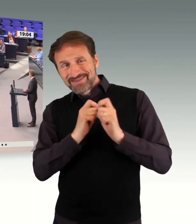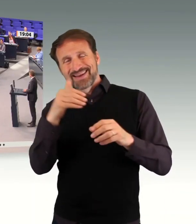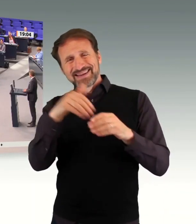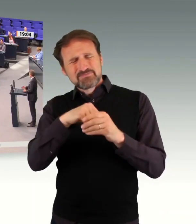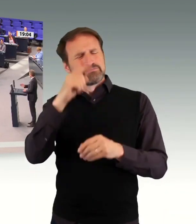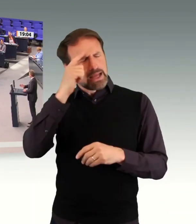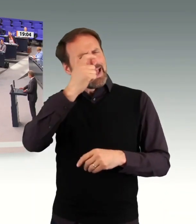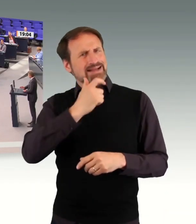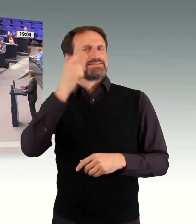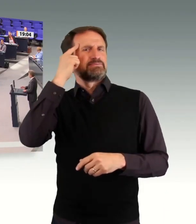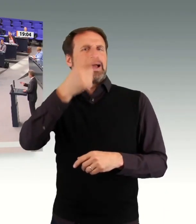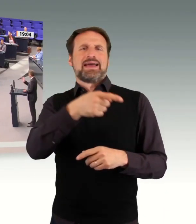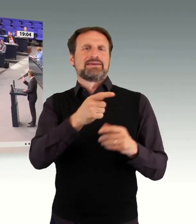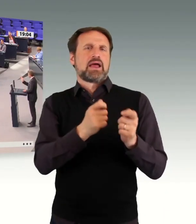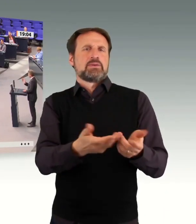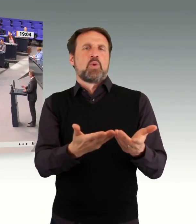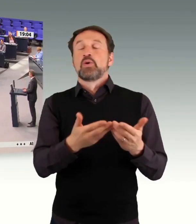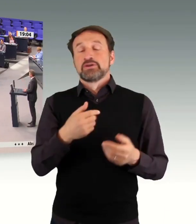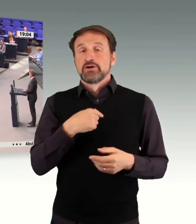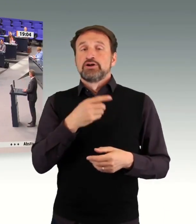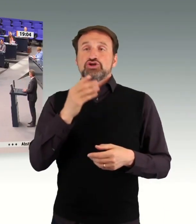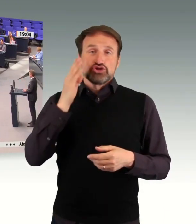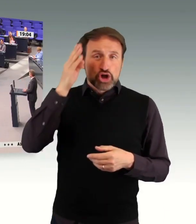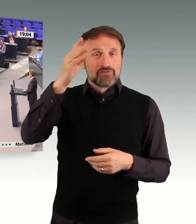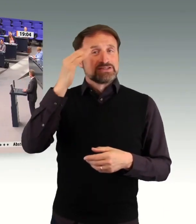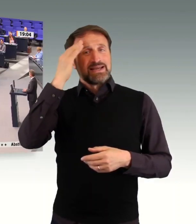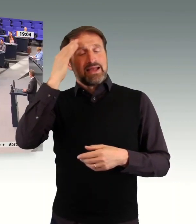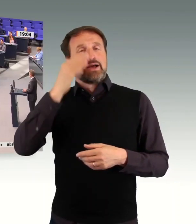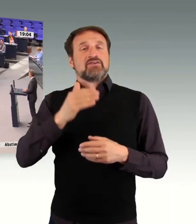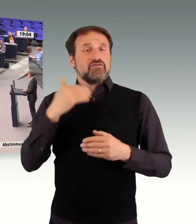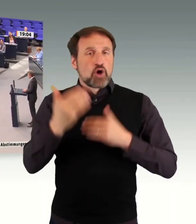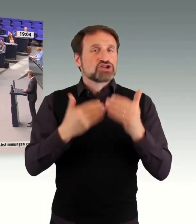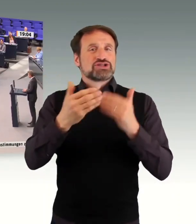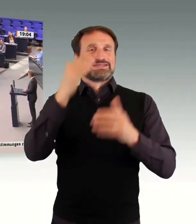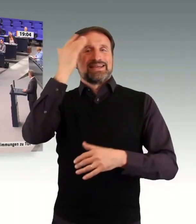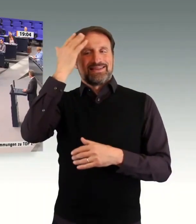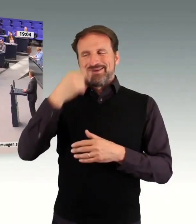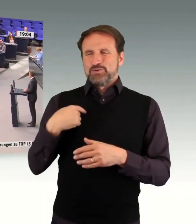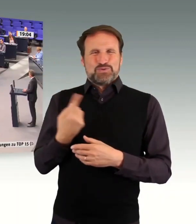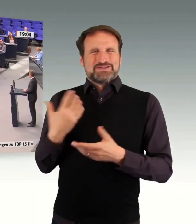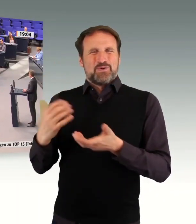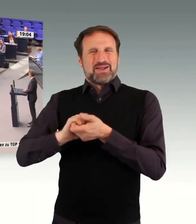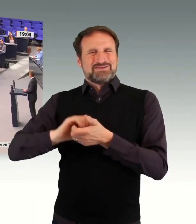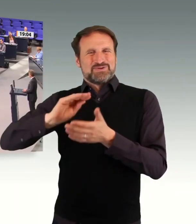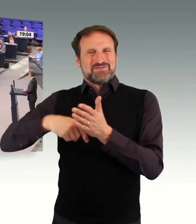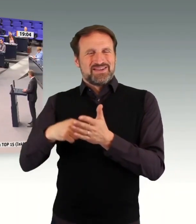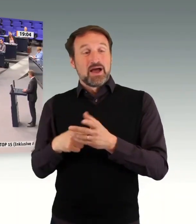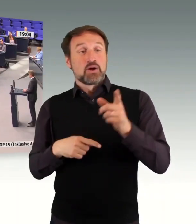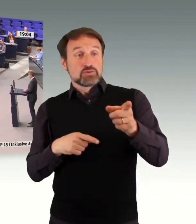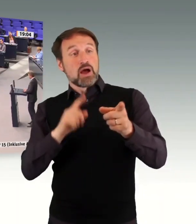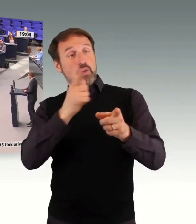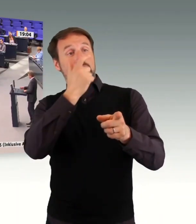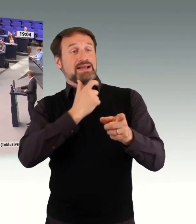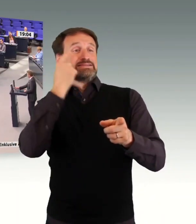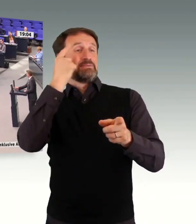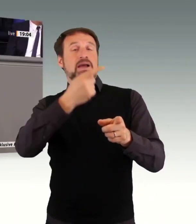Zukunftsgedanken aus dem Koalitionsvertrag, aber offensichtlich auch von Ihnen gemeint, Wirklichkeit werden lassen in den nächsten Jahren. Und ich freue